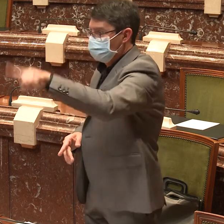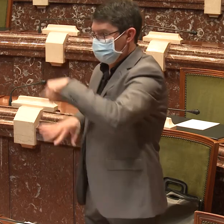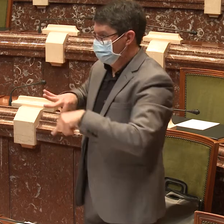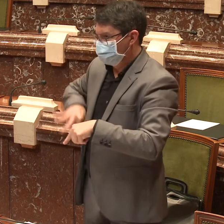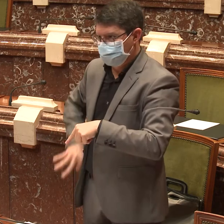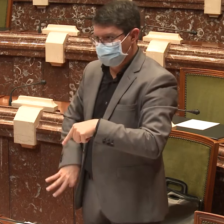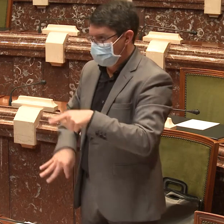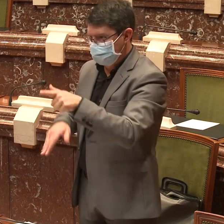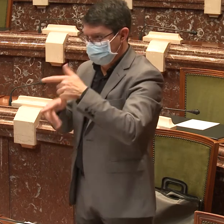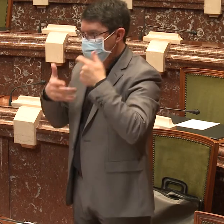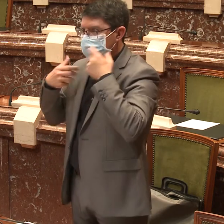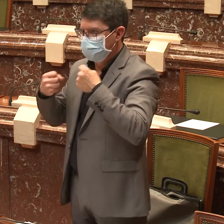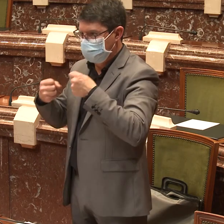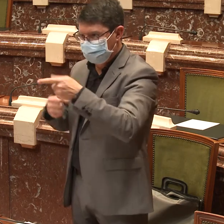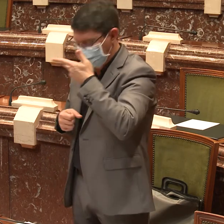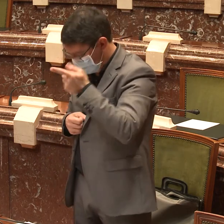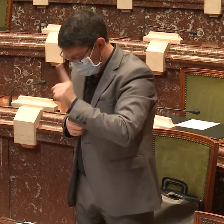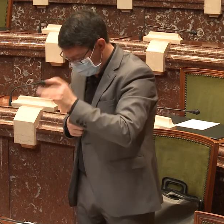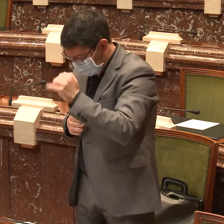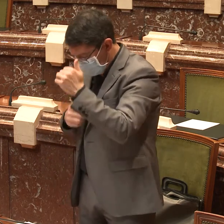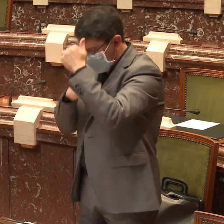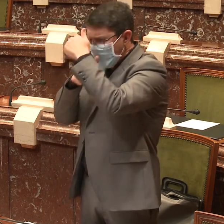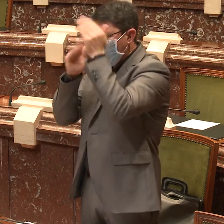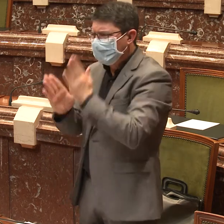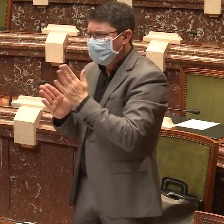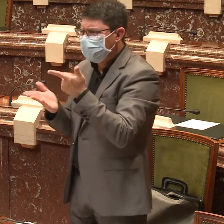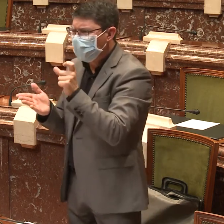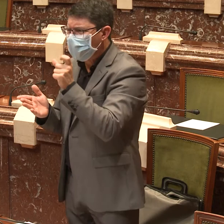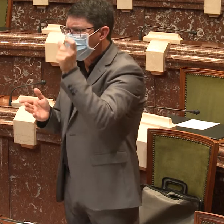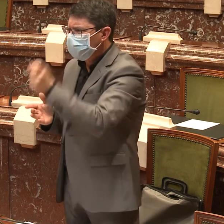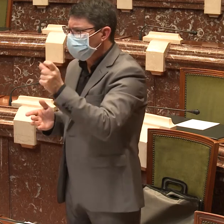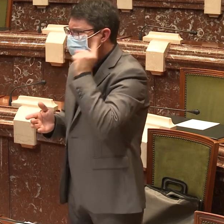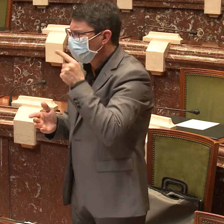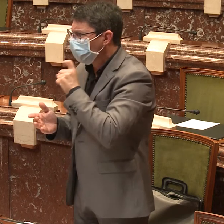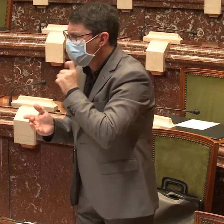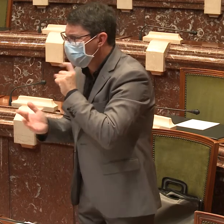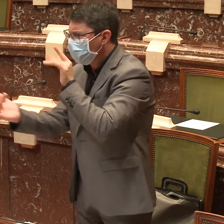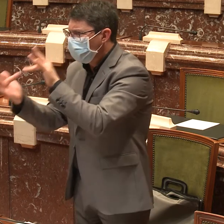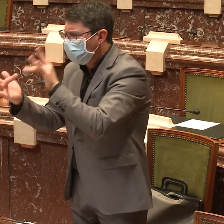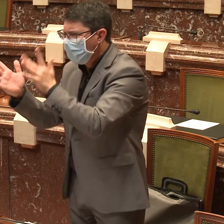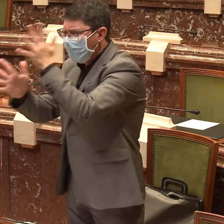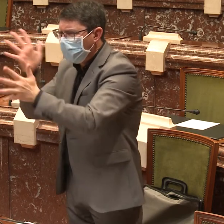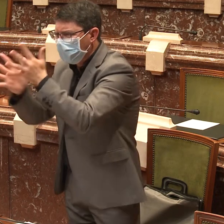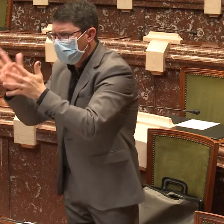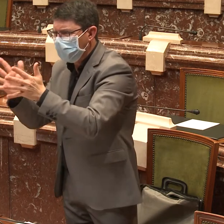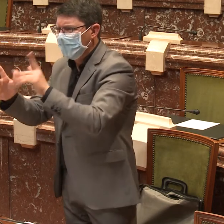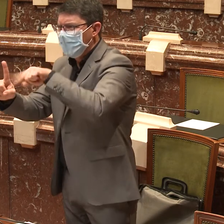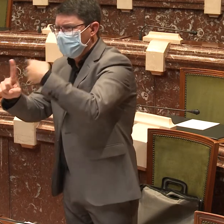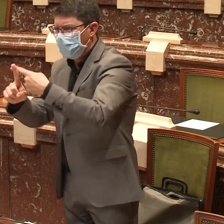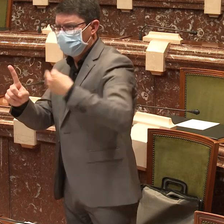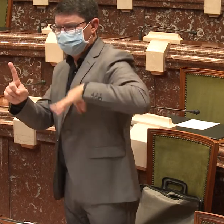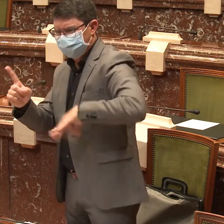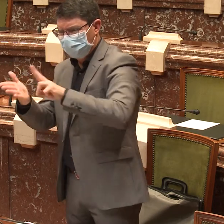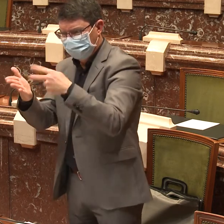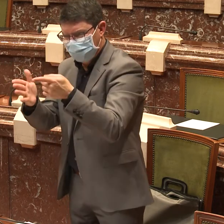y, sobre todo, salud mental. El desconocimiento por parte de los profesionales sanitarios, de los sistemas de comunicación